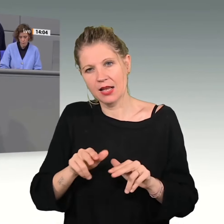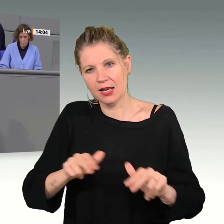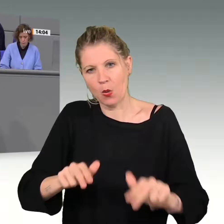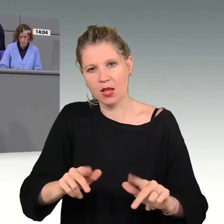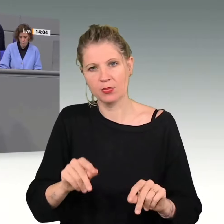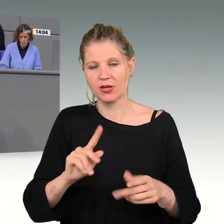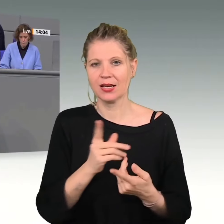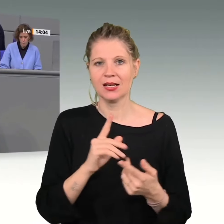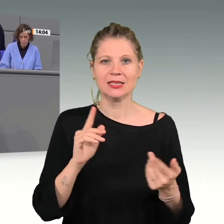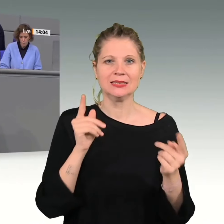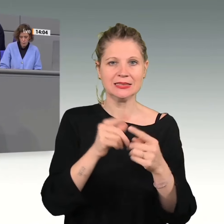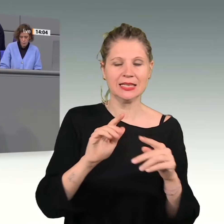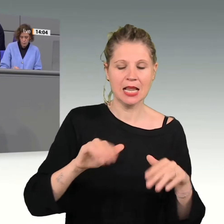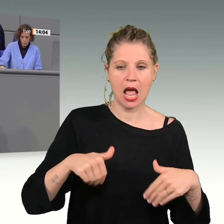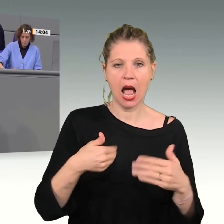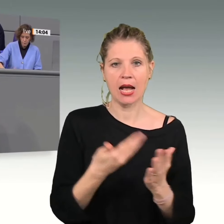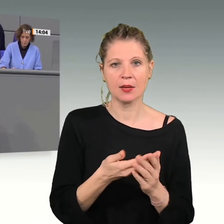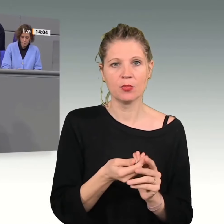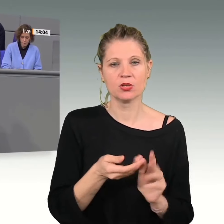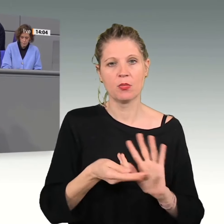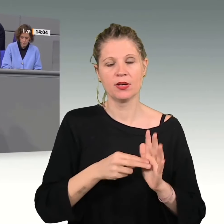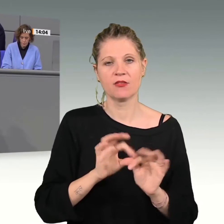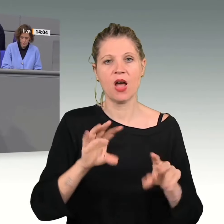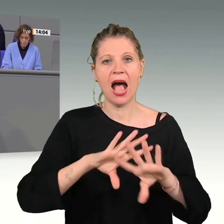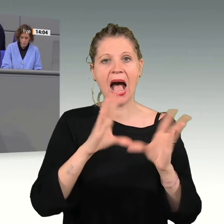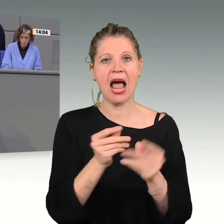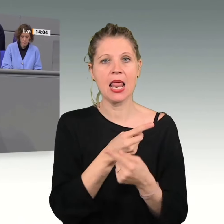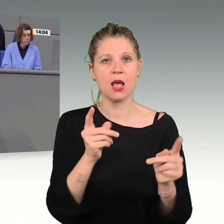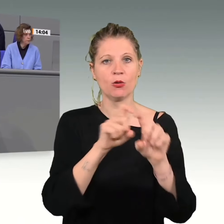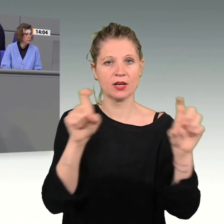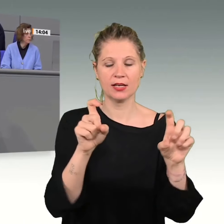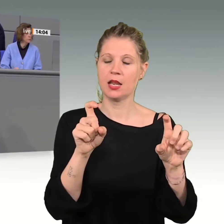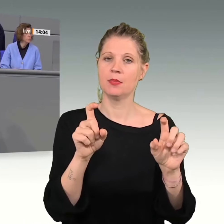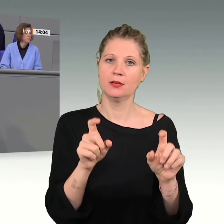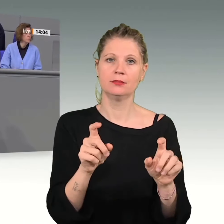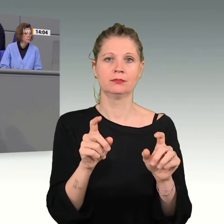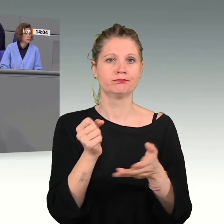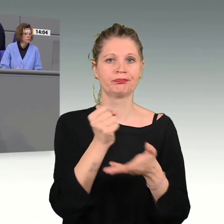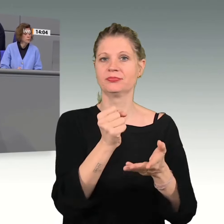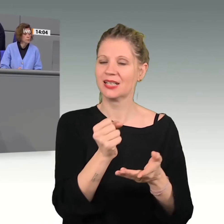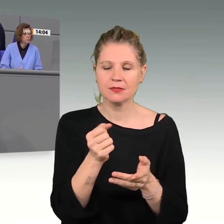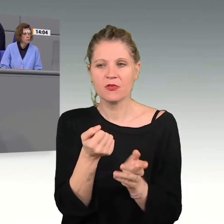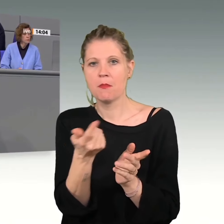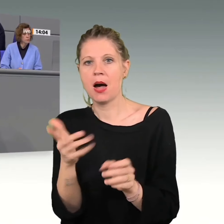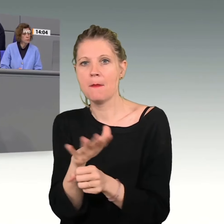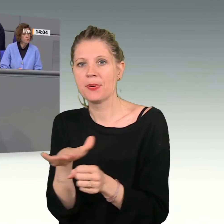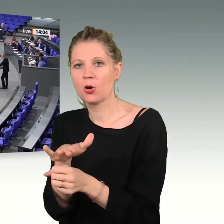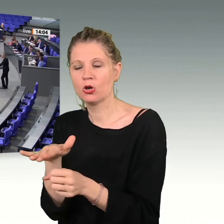Angebotspolitik für alle Unternehmen zu verbessern, sondern nur für bestimmte Branchen, Technologien und Unternehmen.